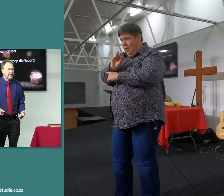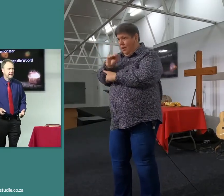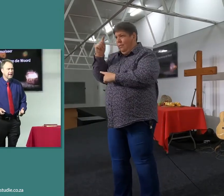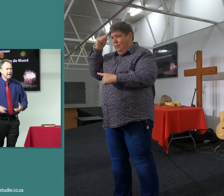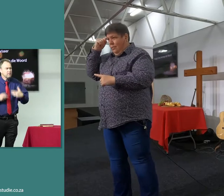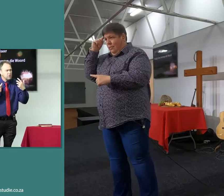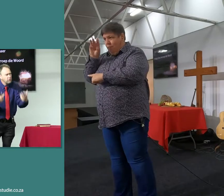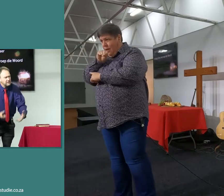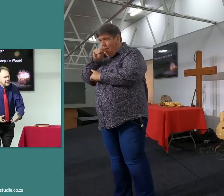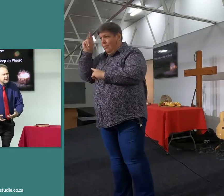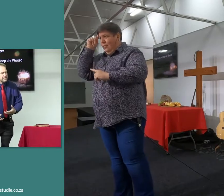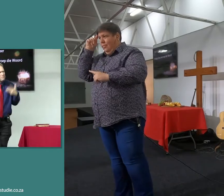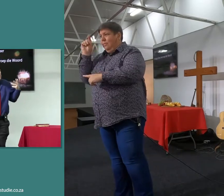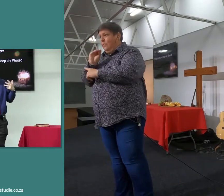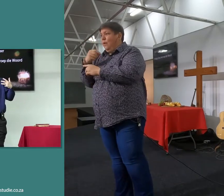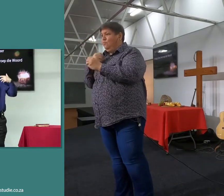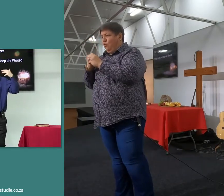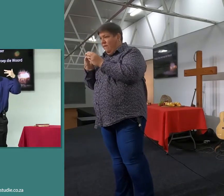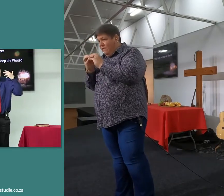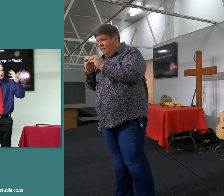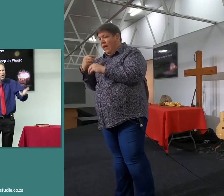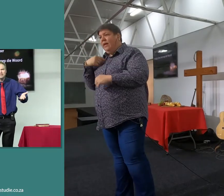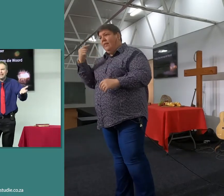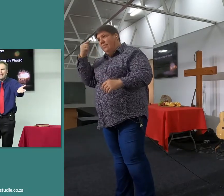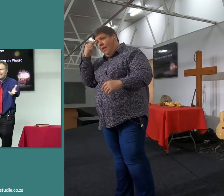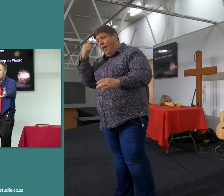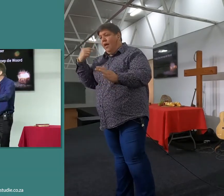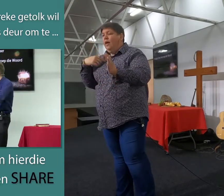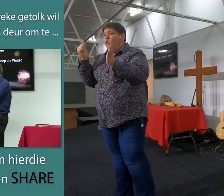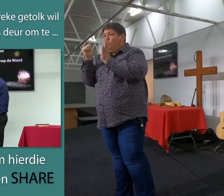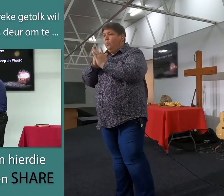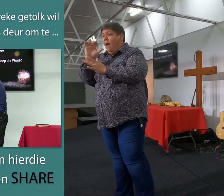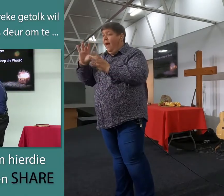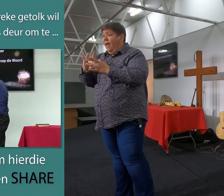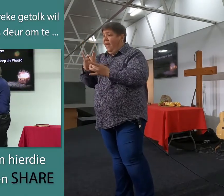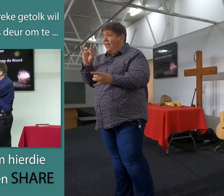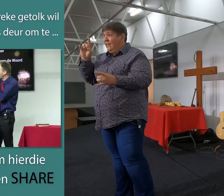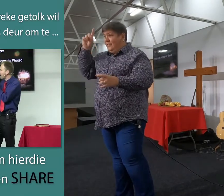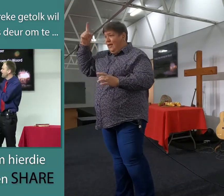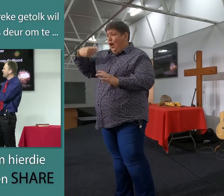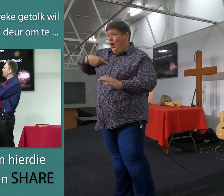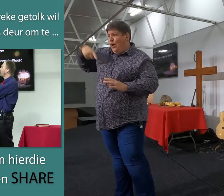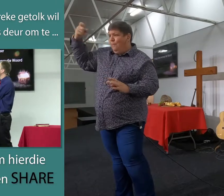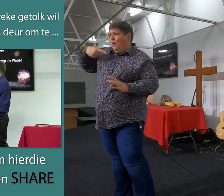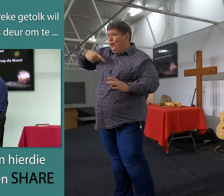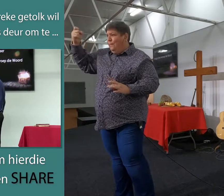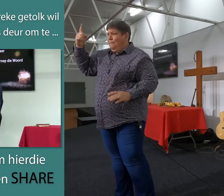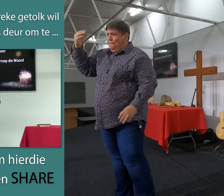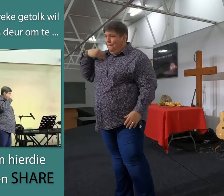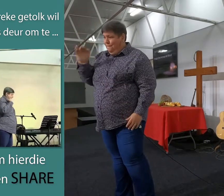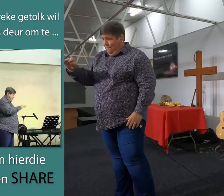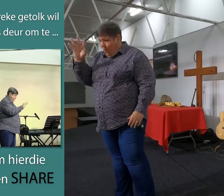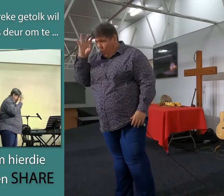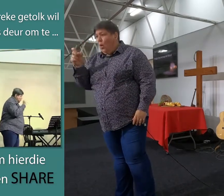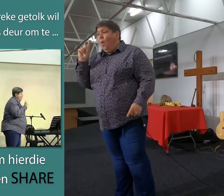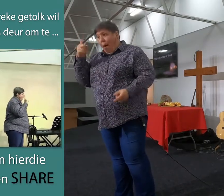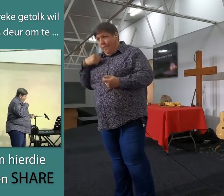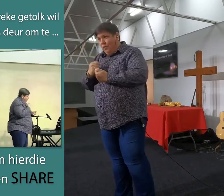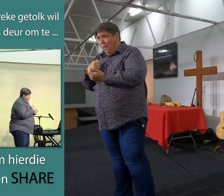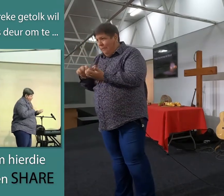en ek moet daar oordink, en ek moet half en half toelaat, dat die Heilige Geest, die woord in my lewe herroept, dat ek weer ouwe kan kou, want weet jy wat, dit